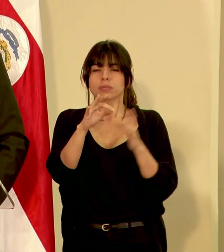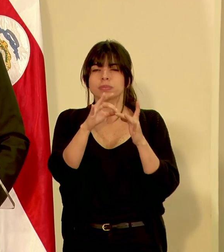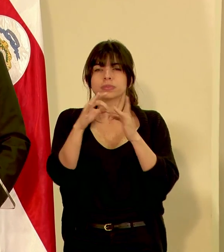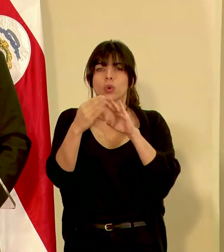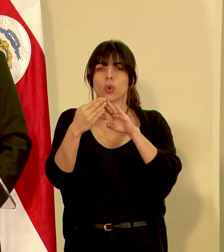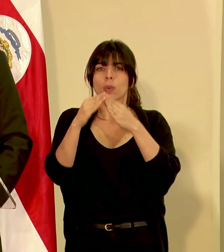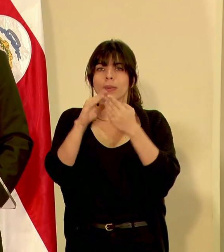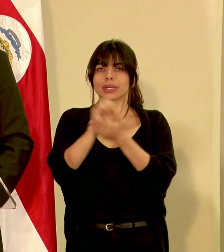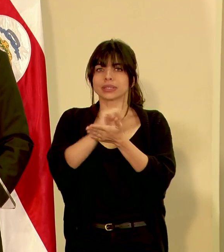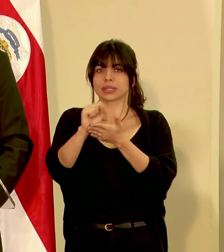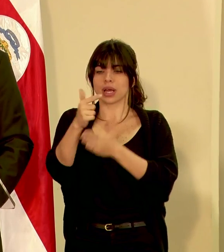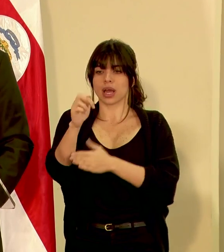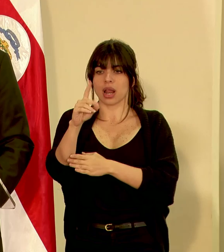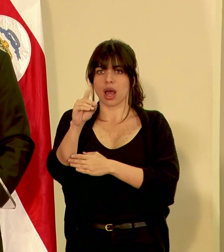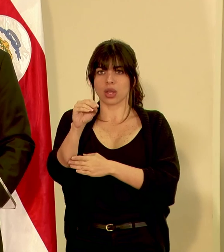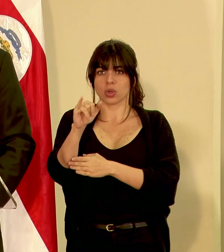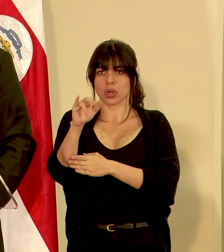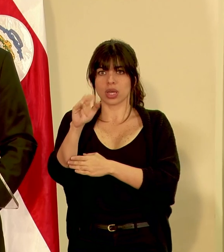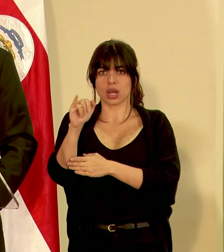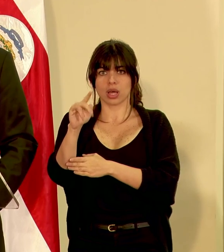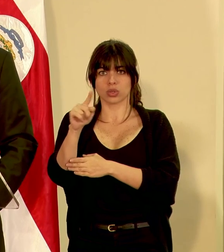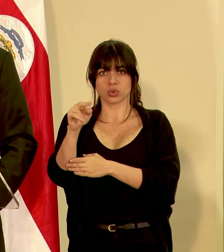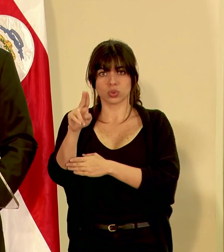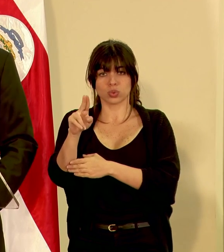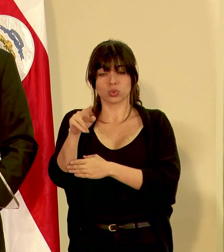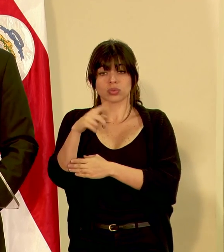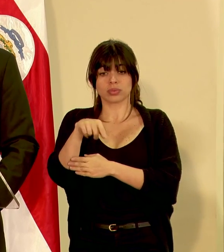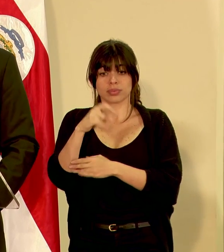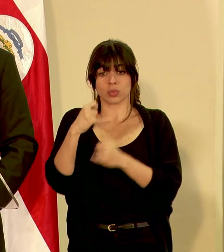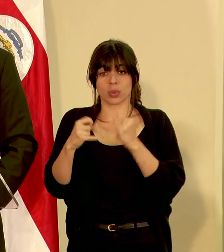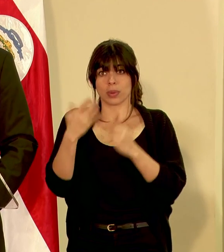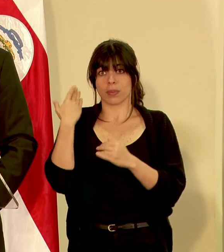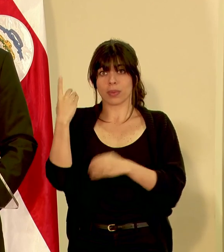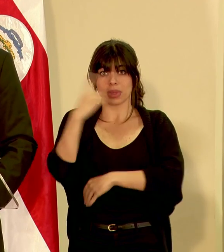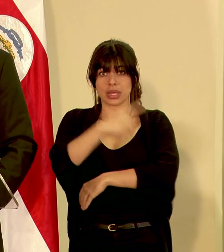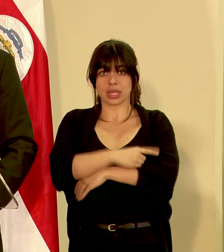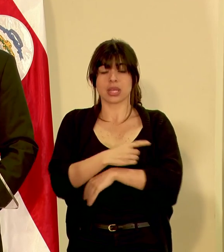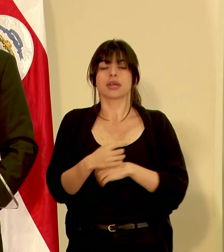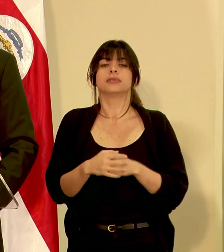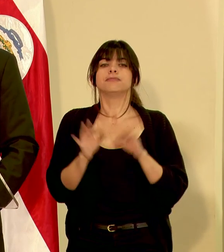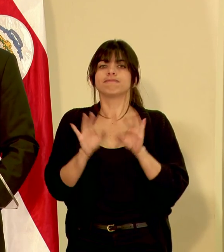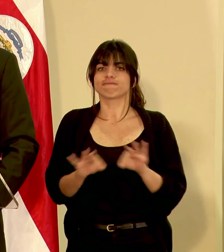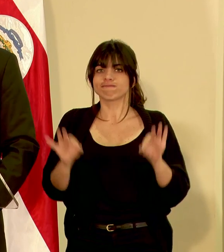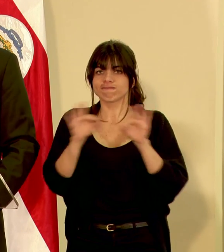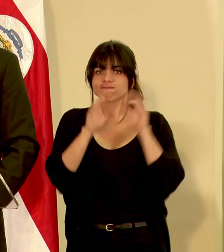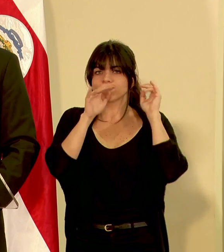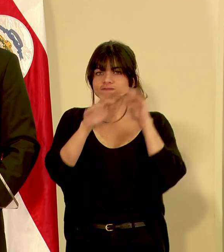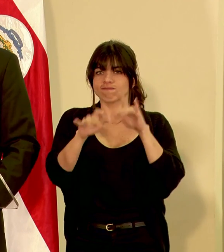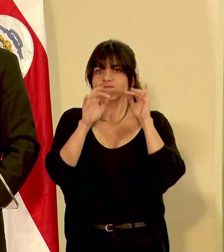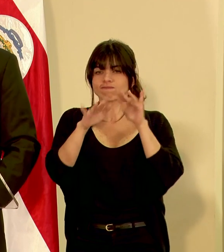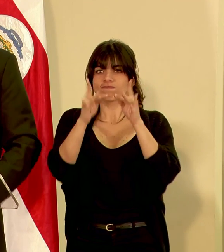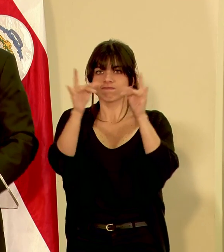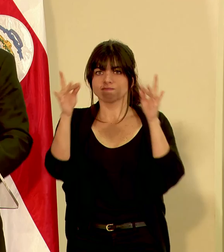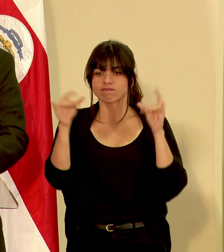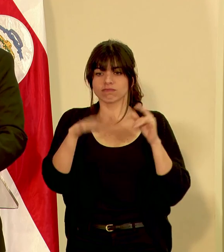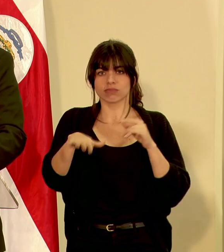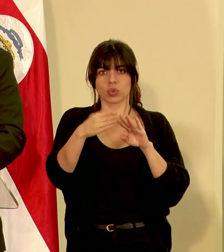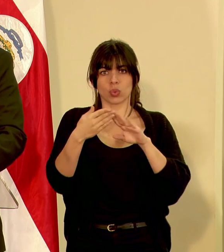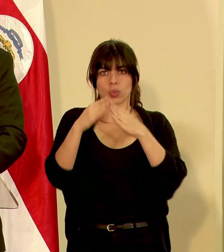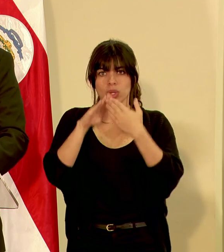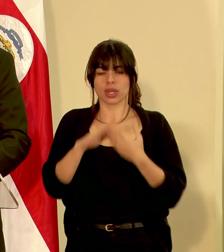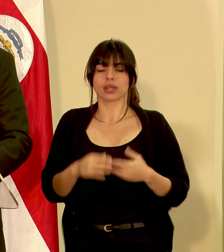de San Gerardo de Irasú, que en los últimos días pues se ha presentado una importante caída de ceniza en esta comunidad.